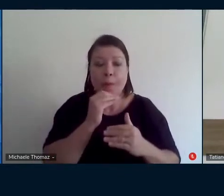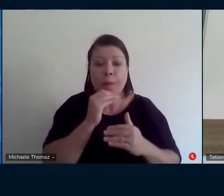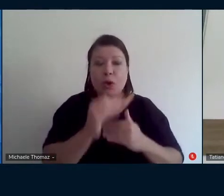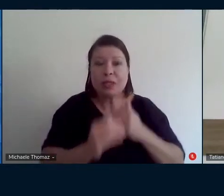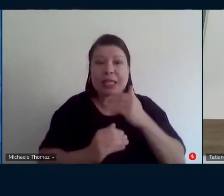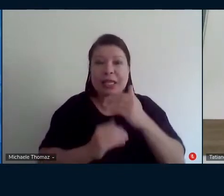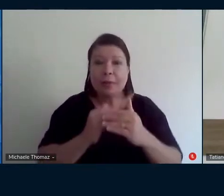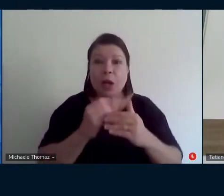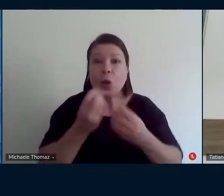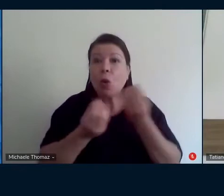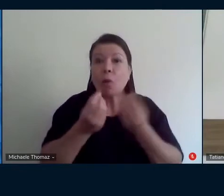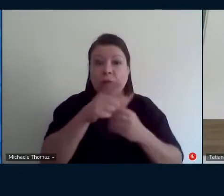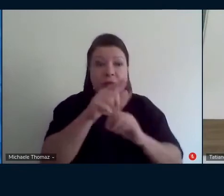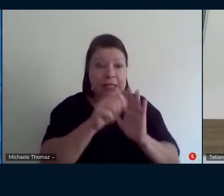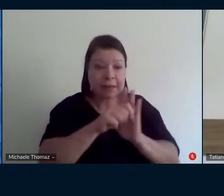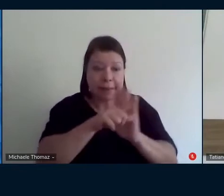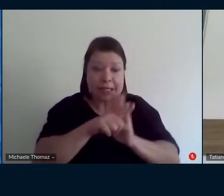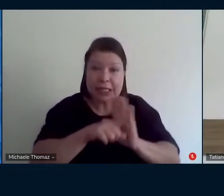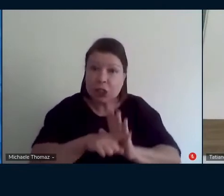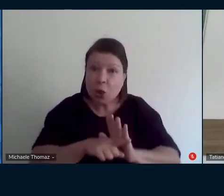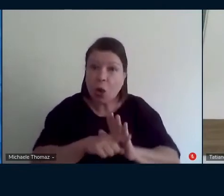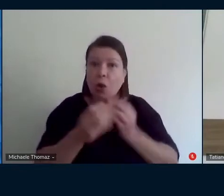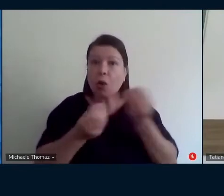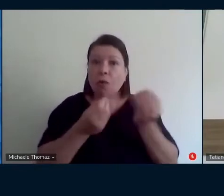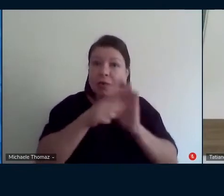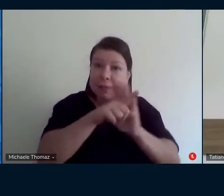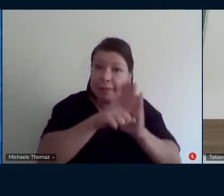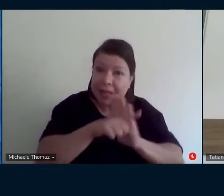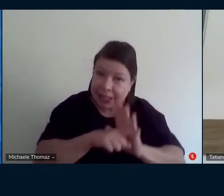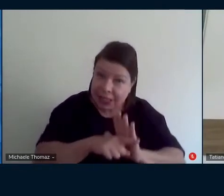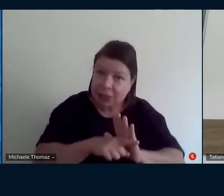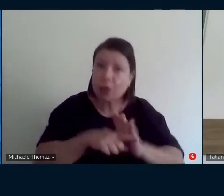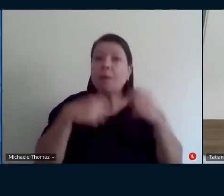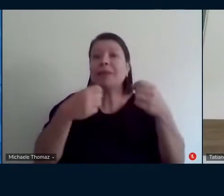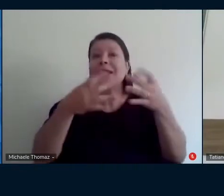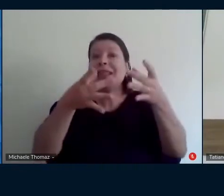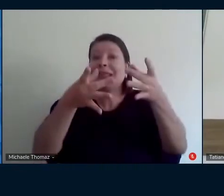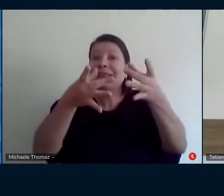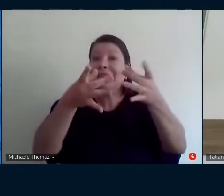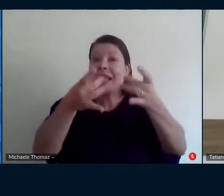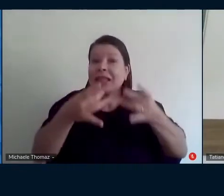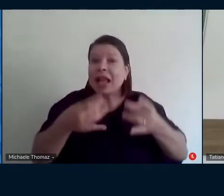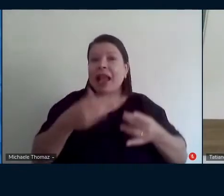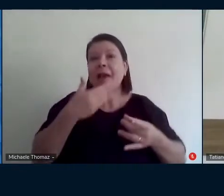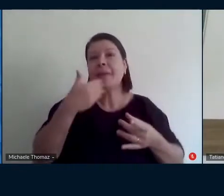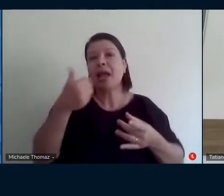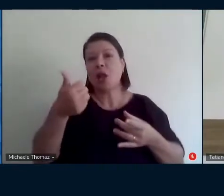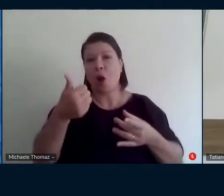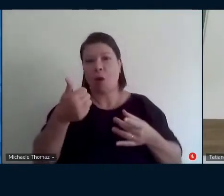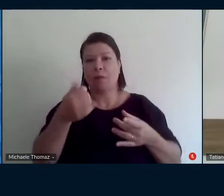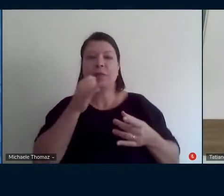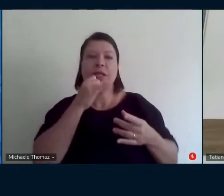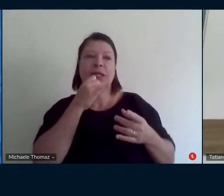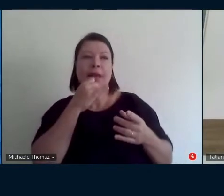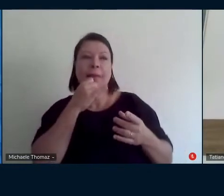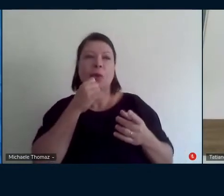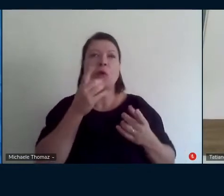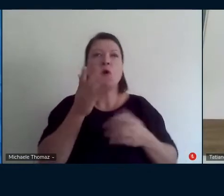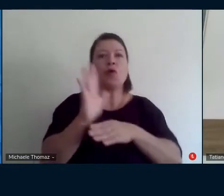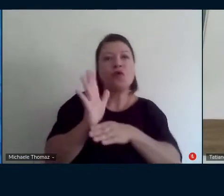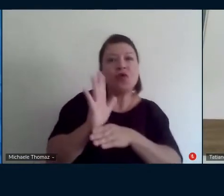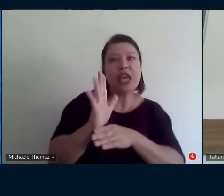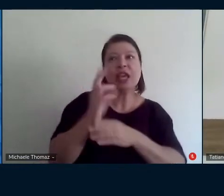anotando a gente vai lendo mas eu acho que você poderia descrever um pouquinho melhor como foi essas observações as imagens dos vídeos